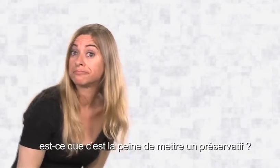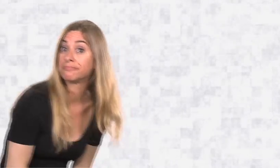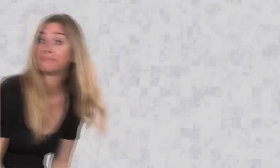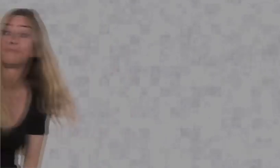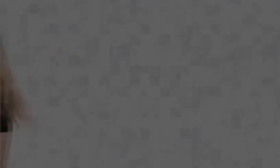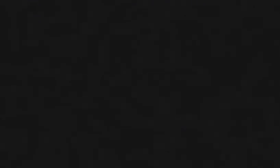Sous-Canada